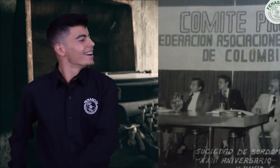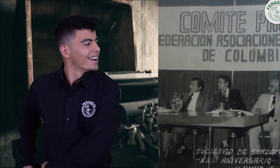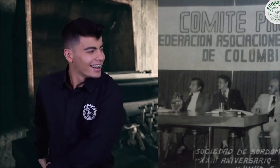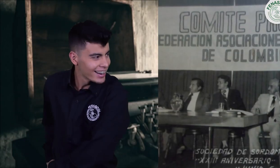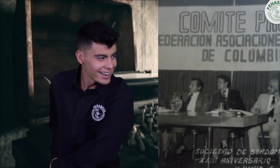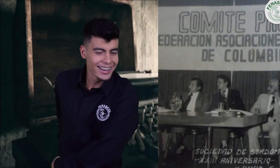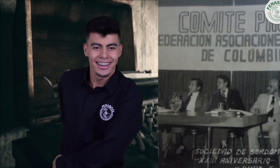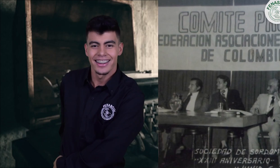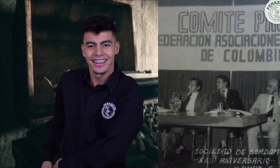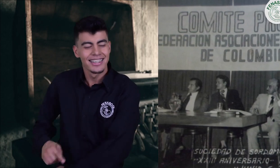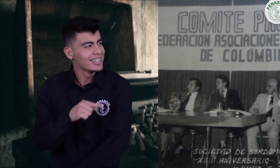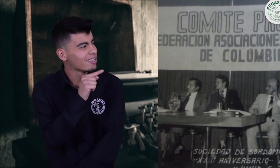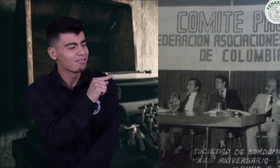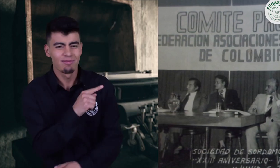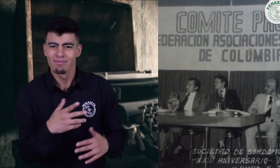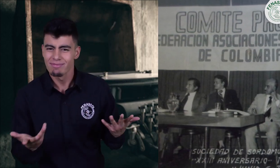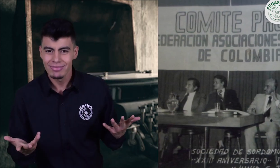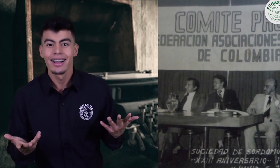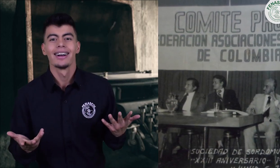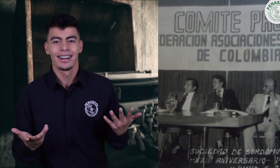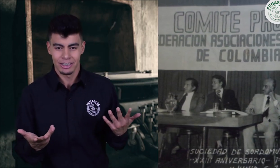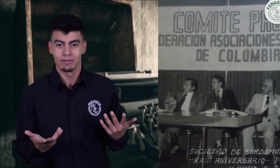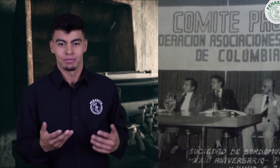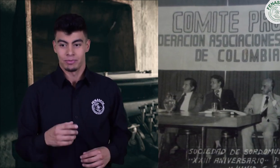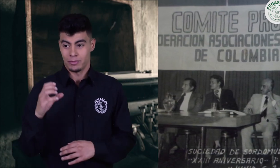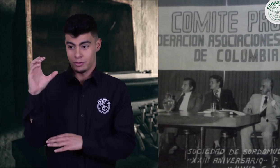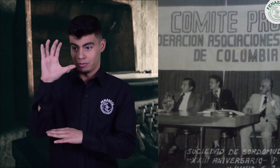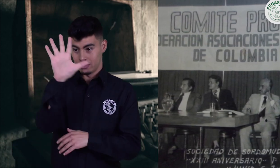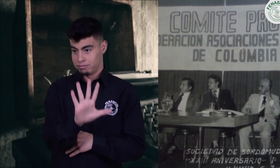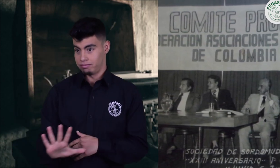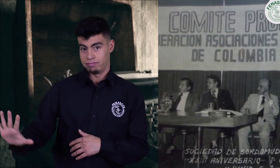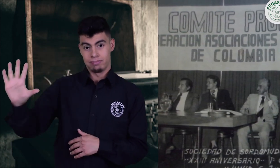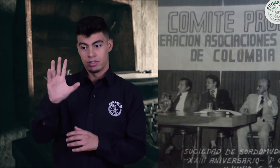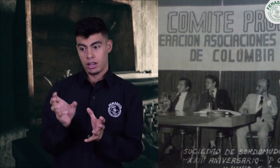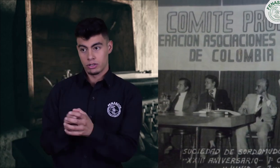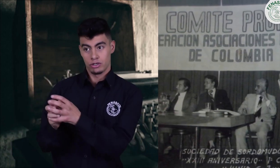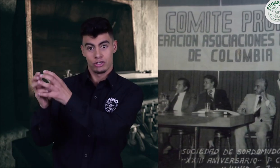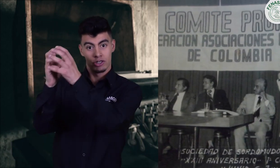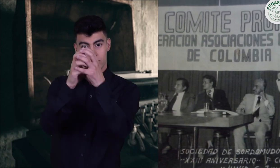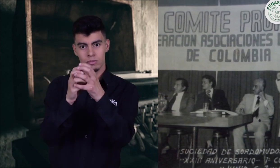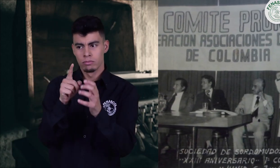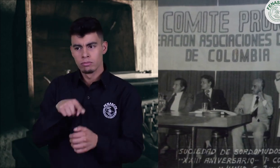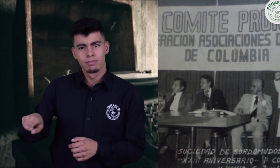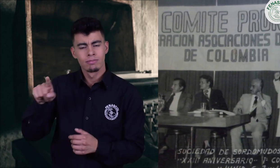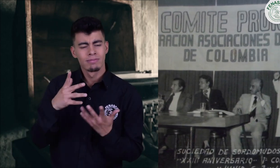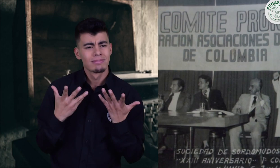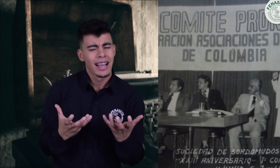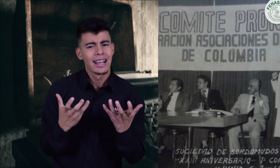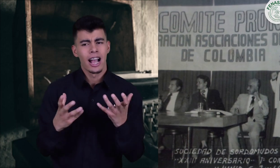Ah, para cumplir el deseo de reunir las asociaciones de Colombia en una sola federación,